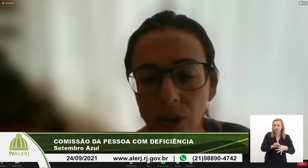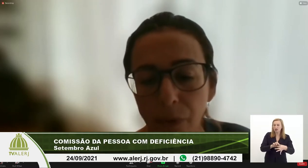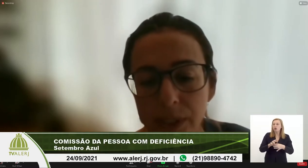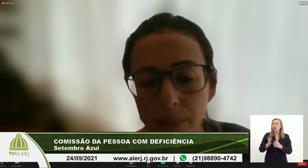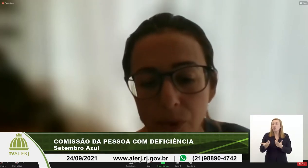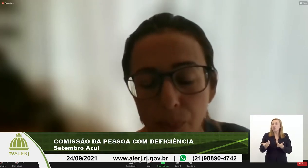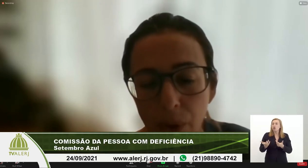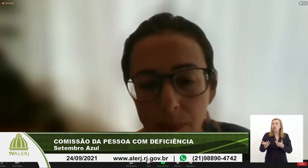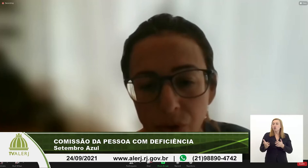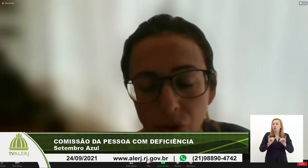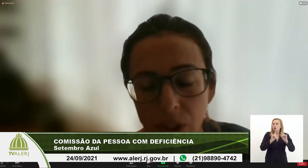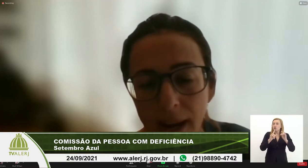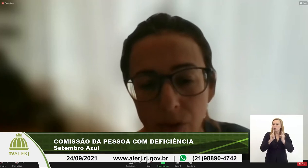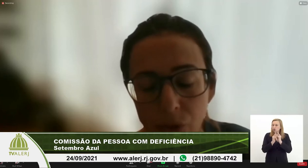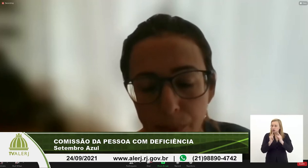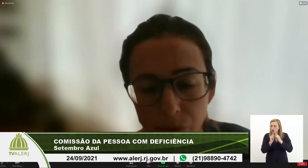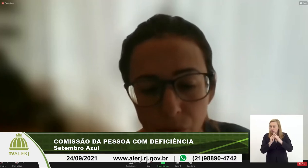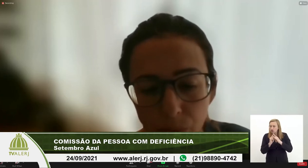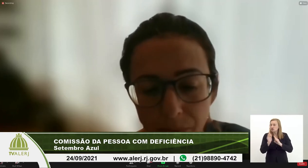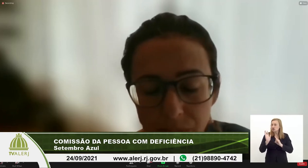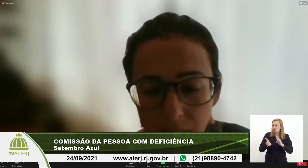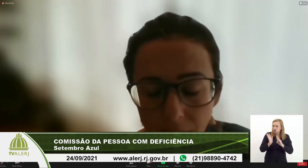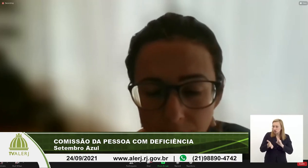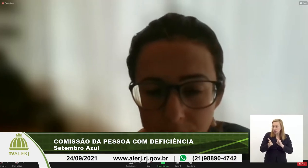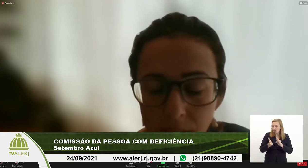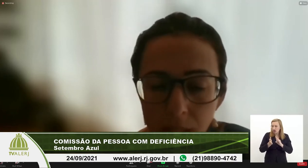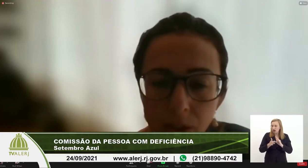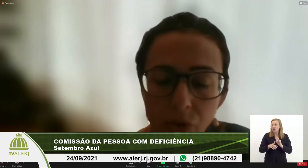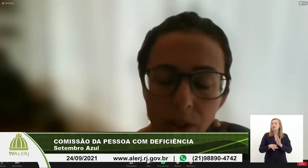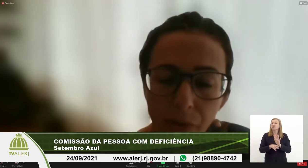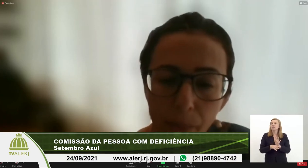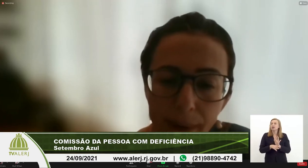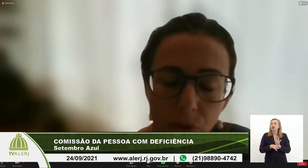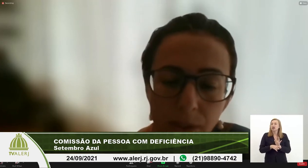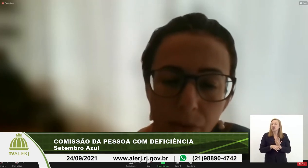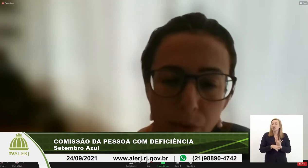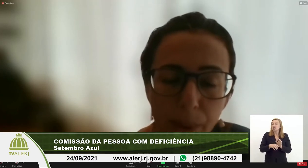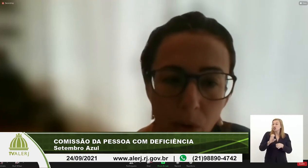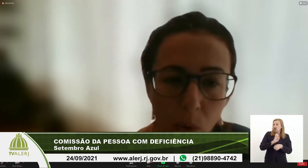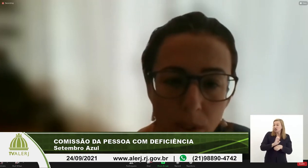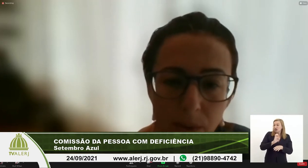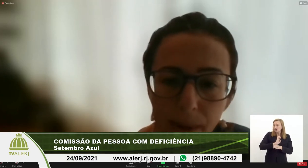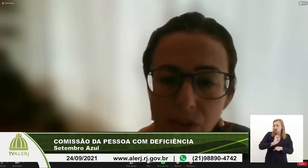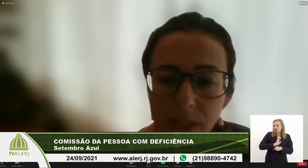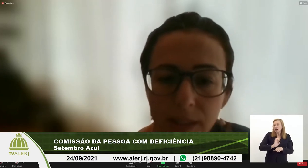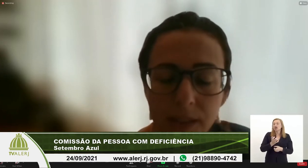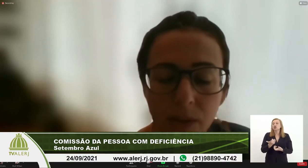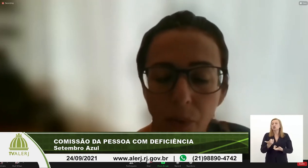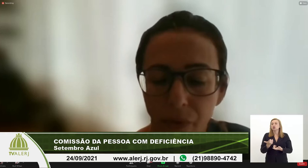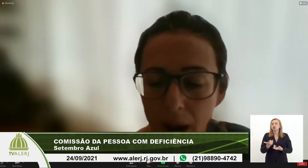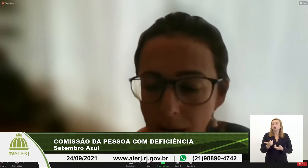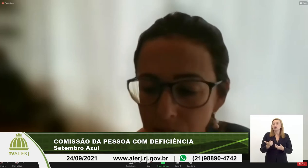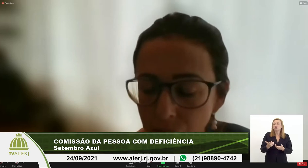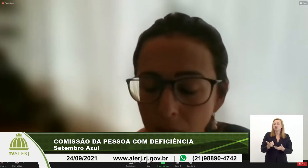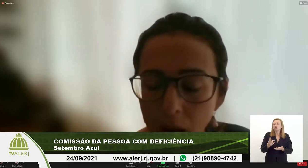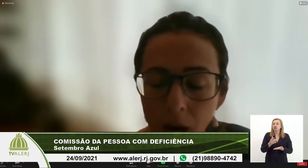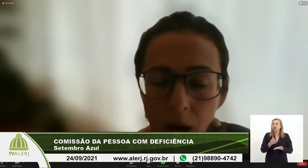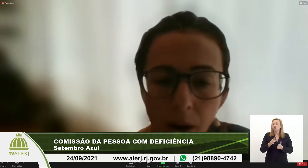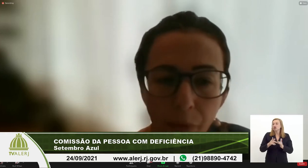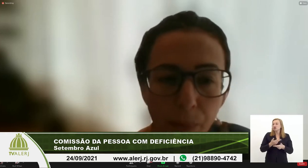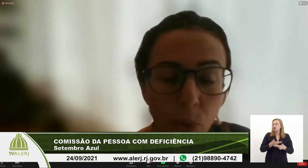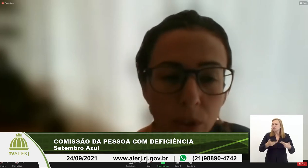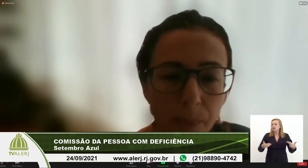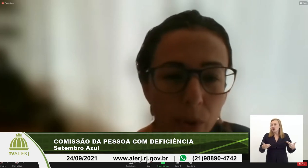e já fizemos um programa de estágio de pessoas com deficiência de nível médio nível superior são mais de 75 vagas